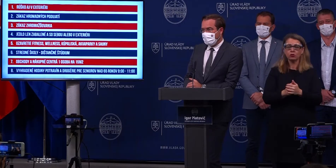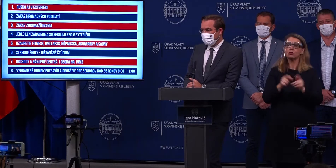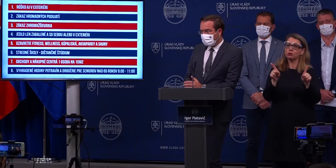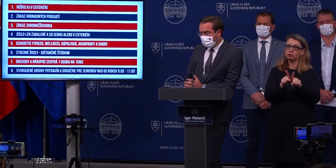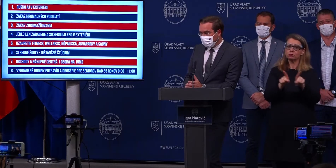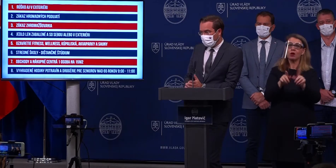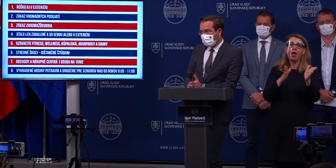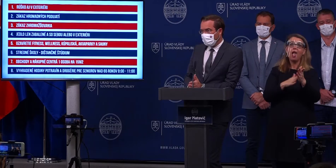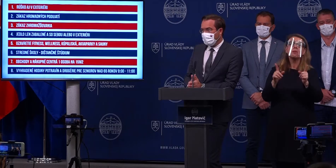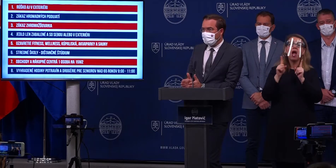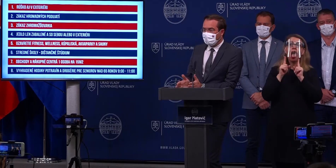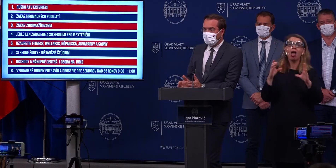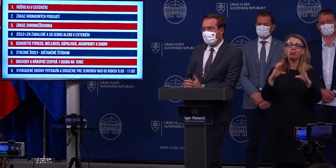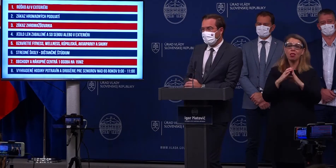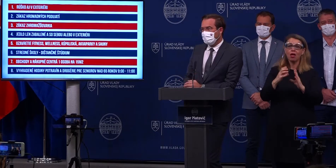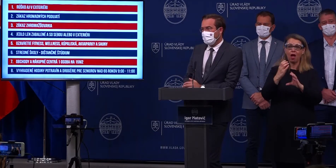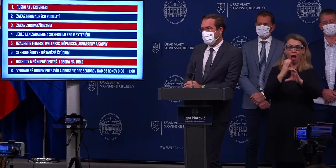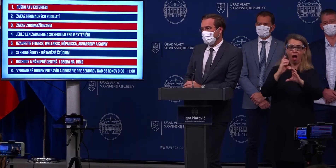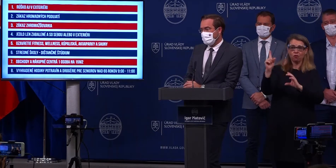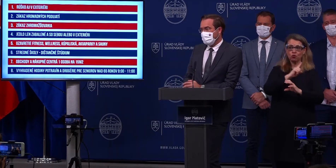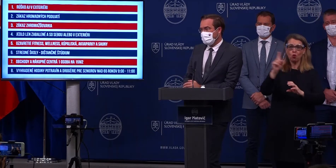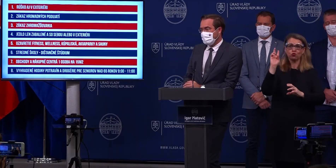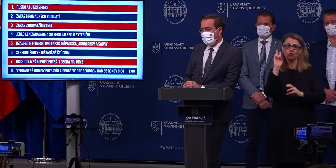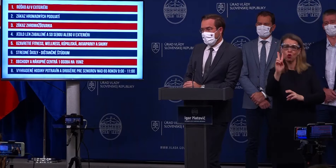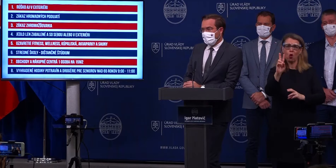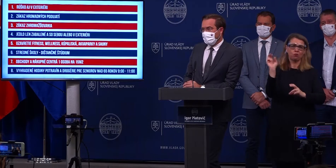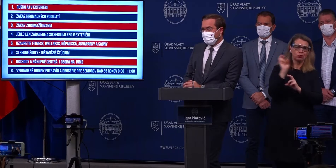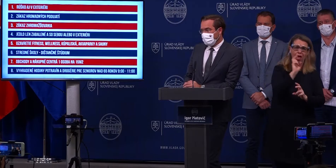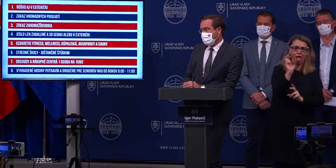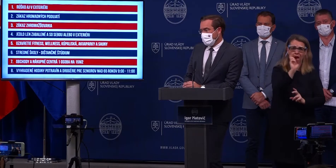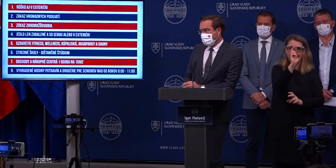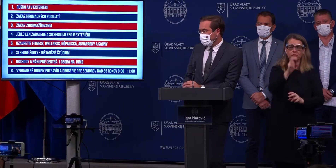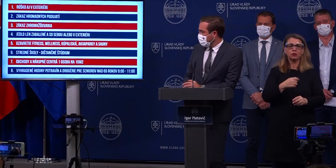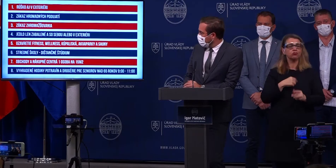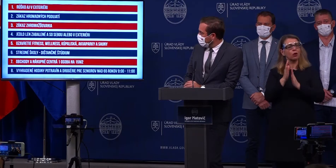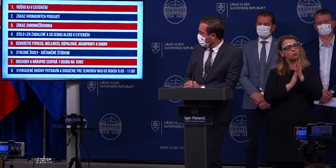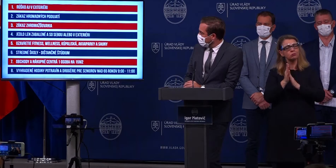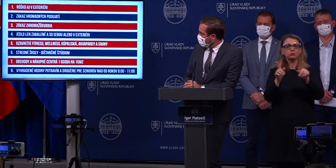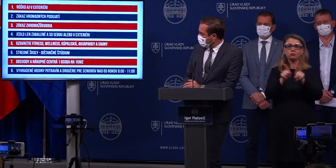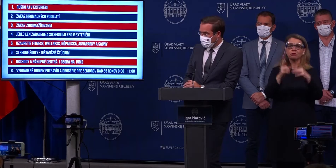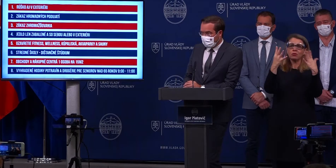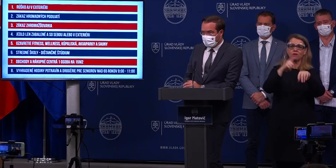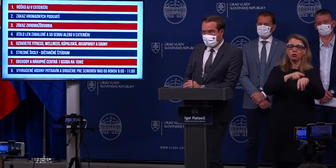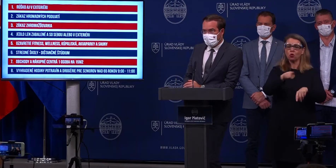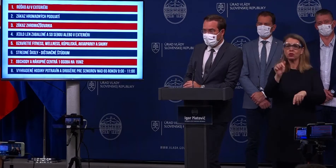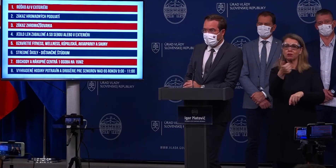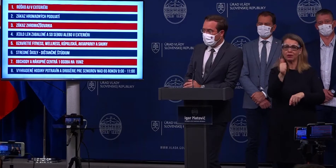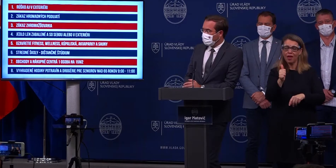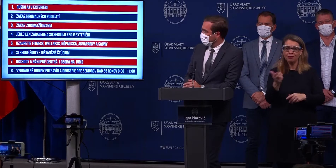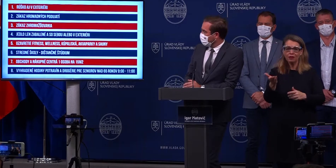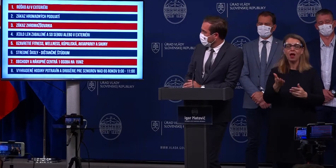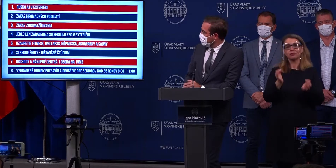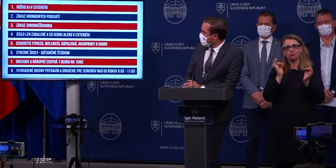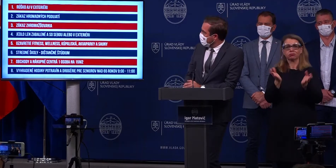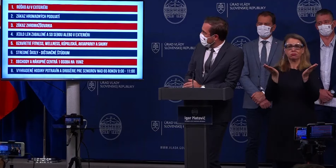bezpečná. v tomto období tá hromadná doprava by mala byť nietaká prehustená. A preto si myslíme, že má zmysel aj